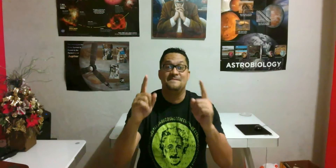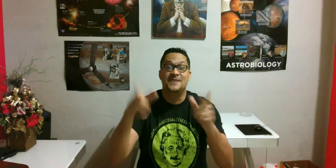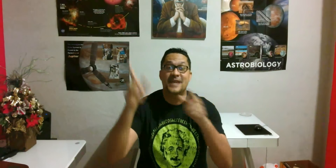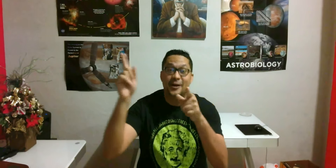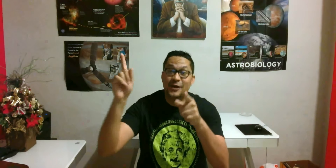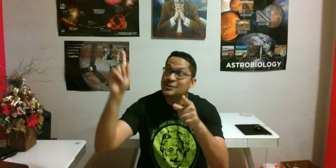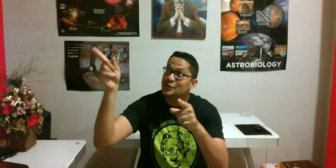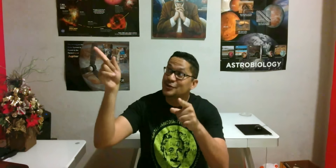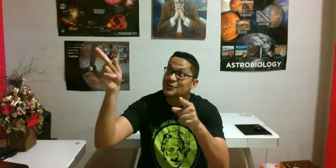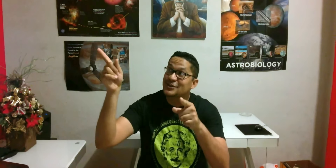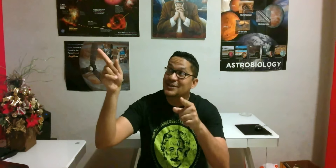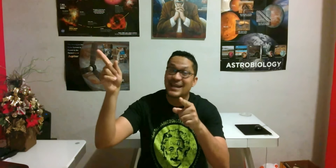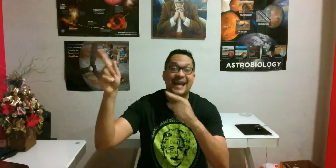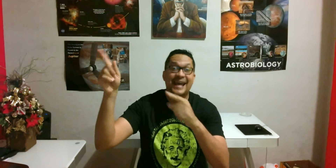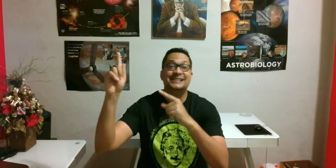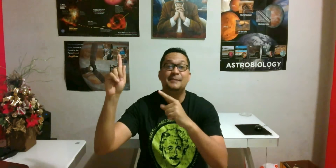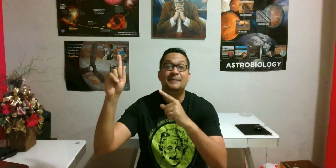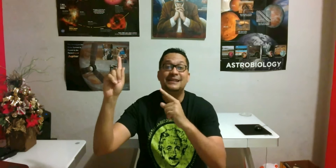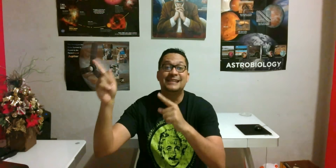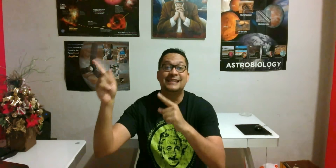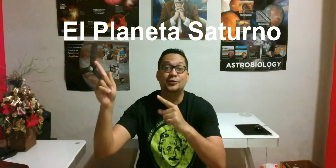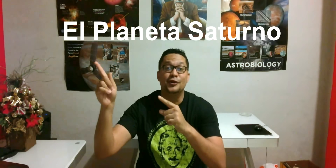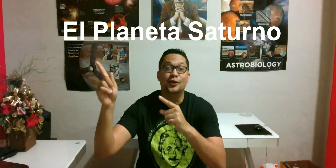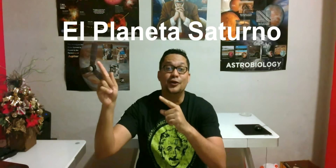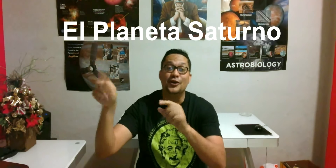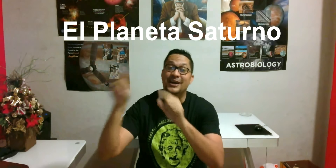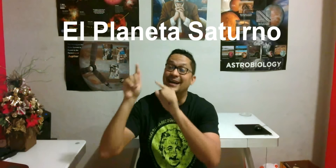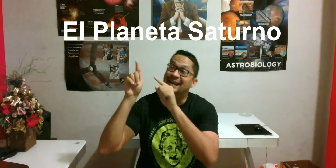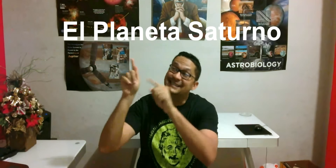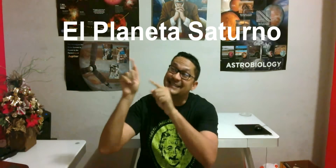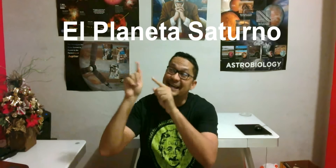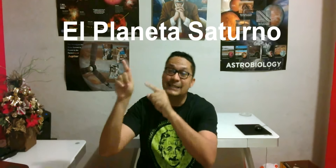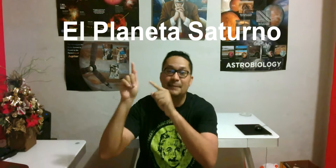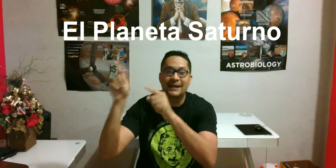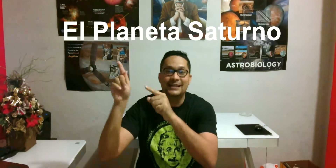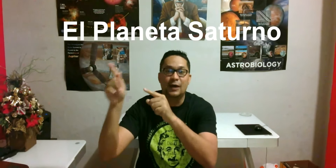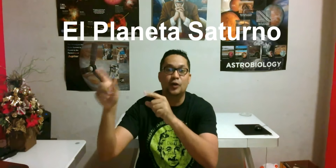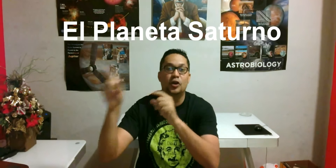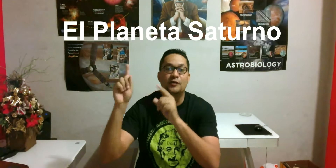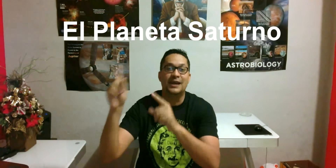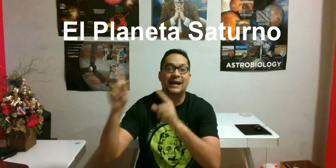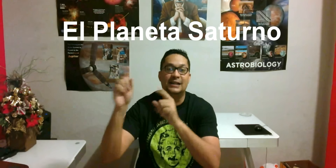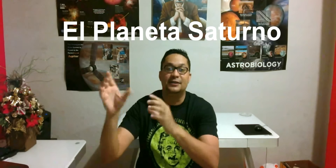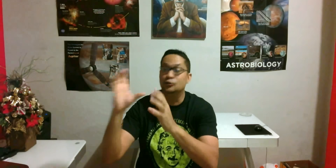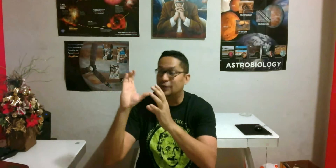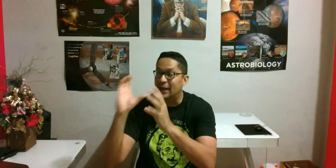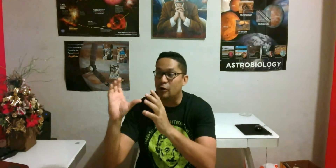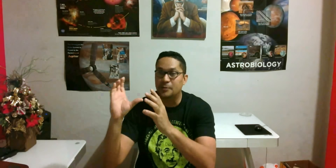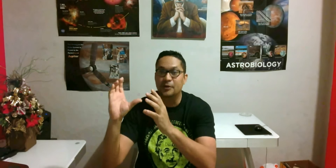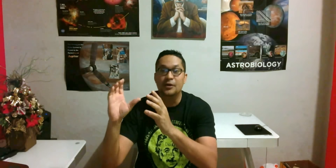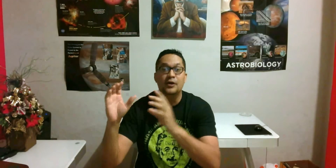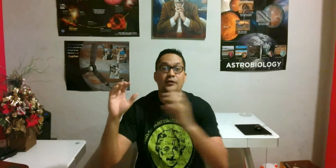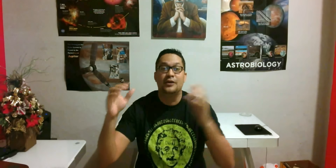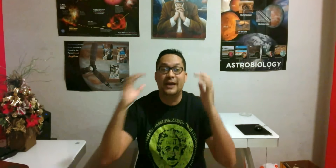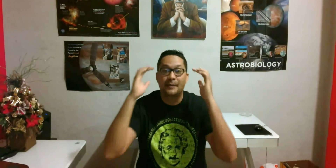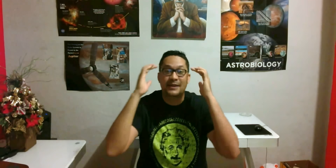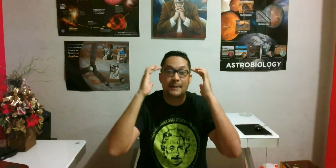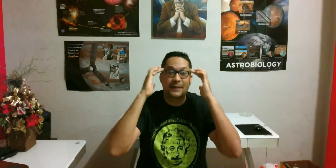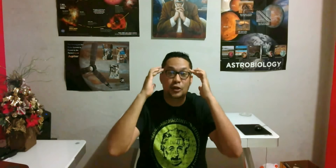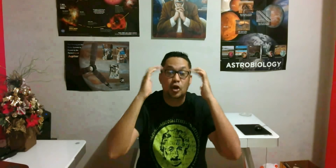¿Vieron eso? Es ese planeta Saturno. Gracias a ese planeta cuando lo vi a través de un telescopio fue el que me despertó